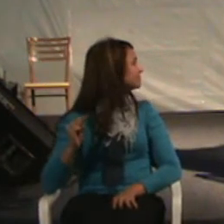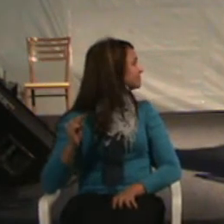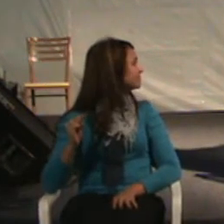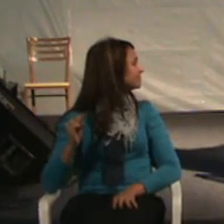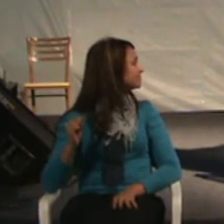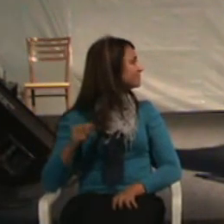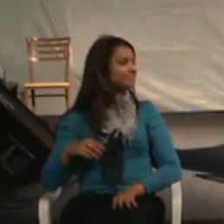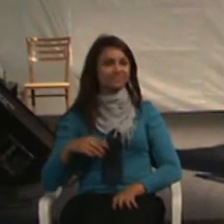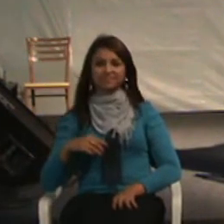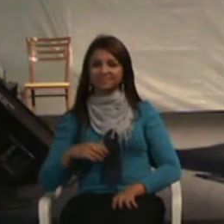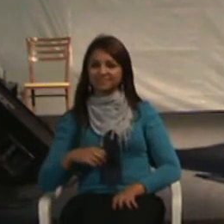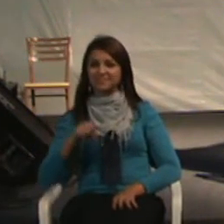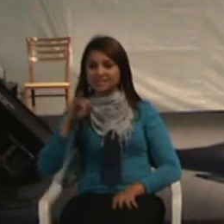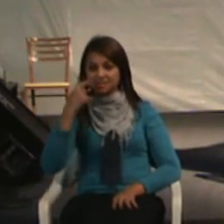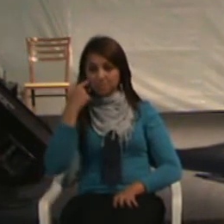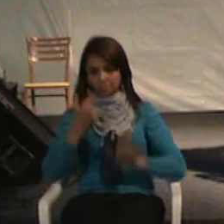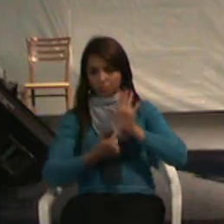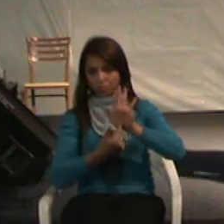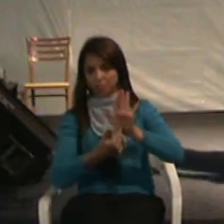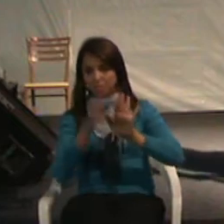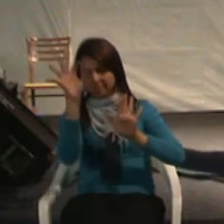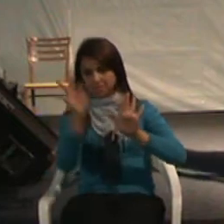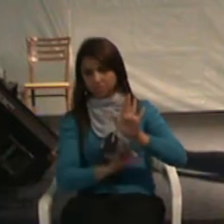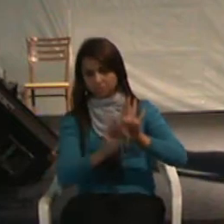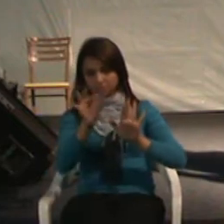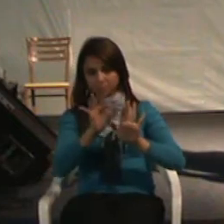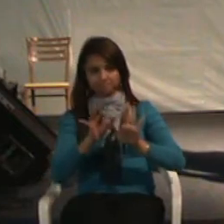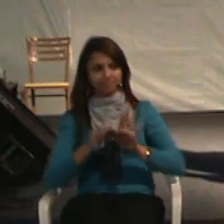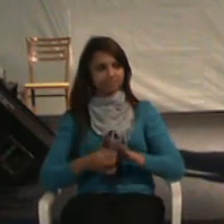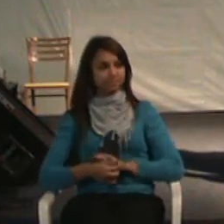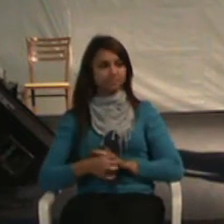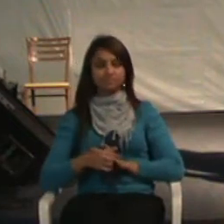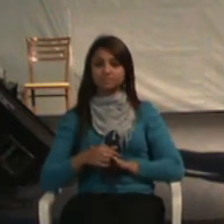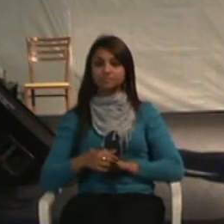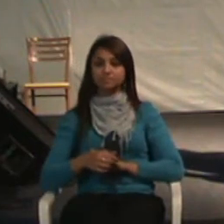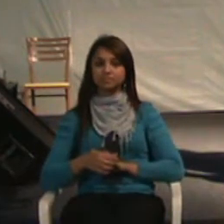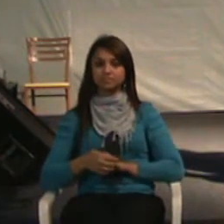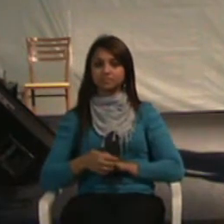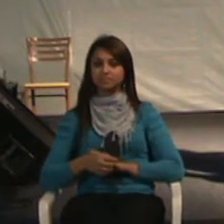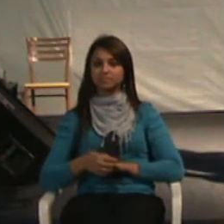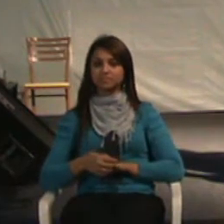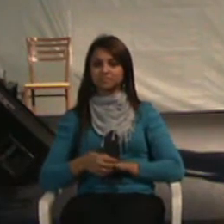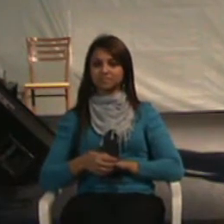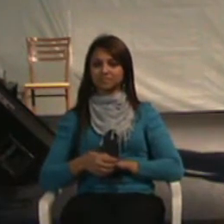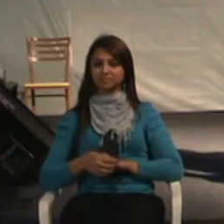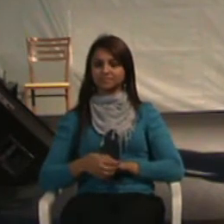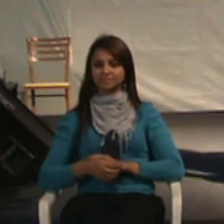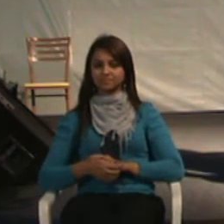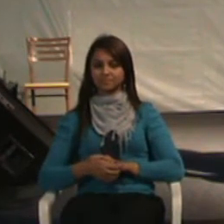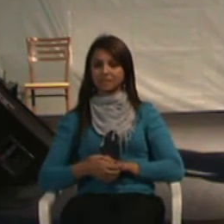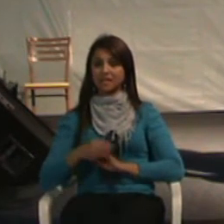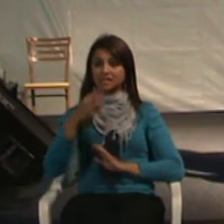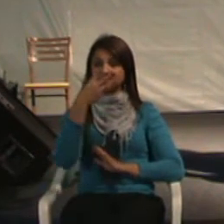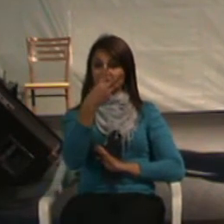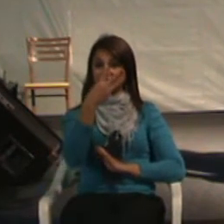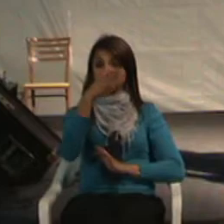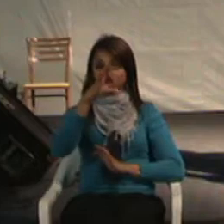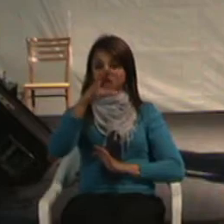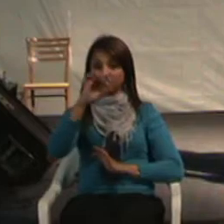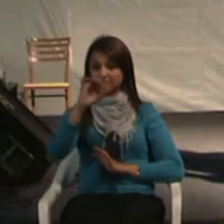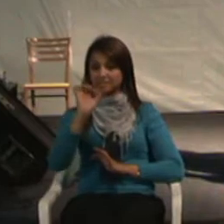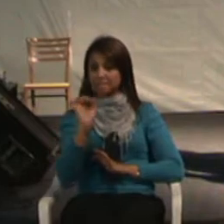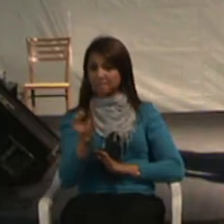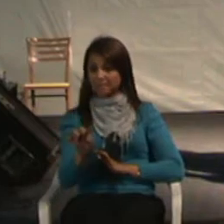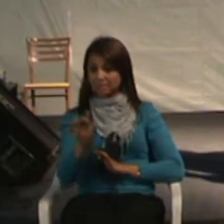projetarmos o percentual, pessoal, 390 mil pessoas